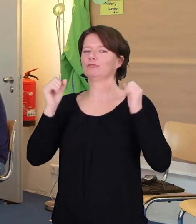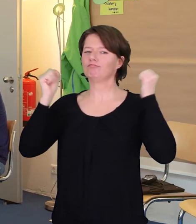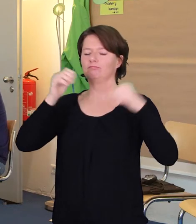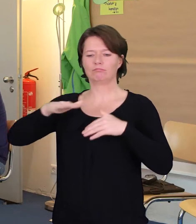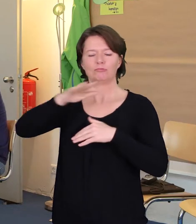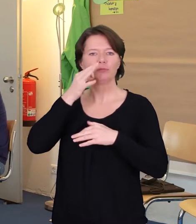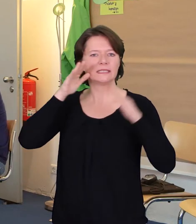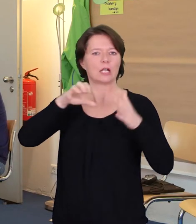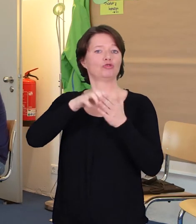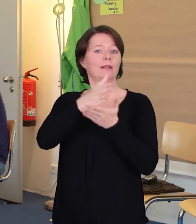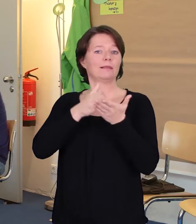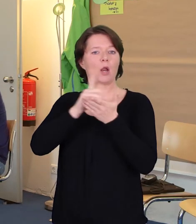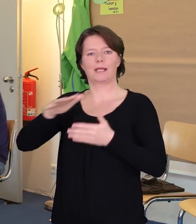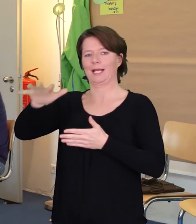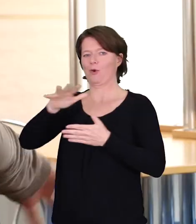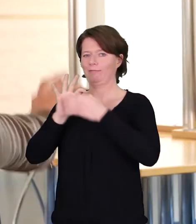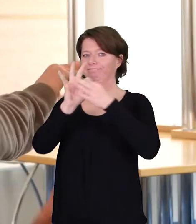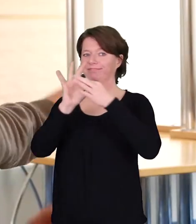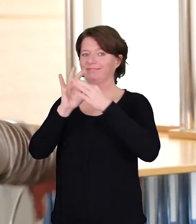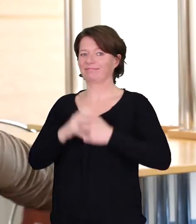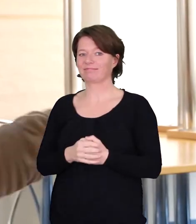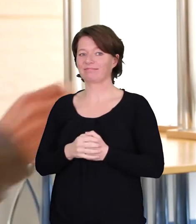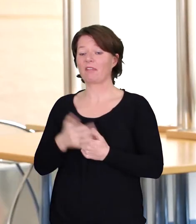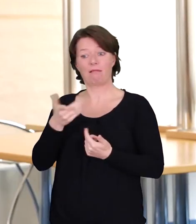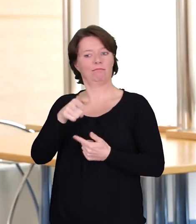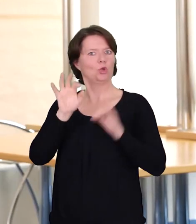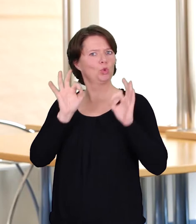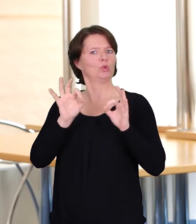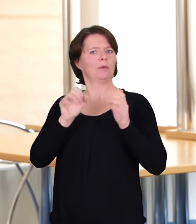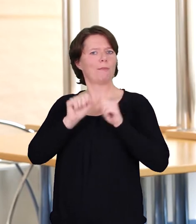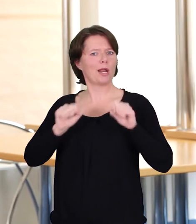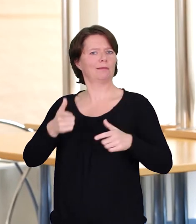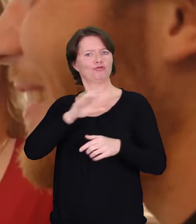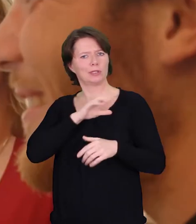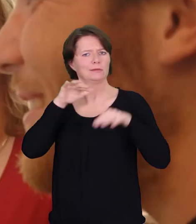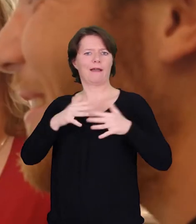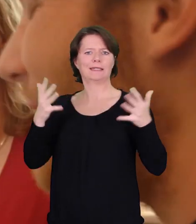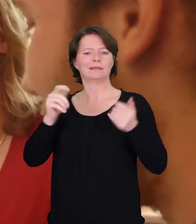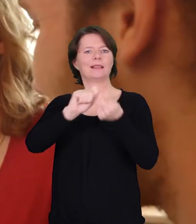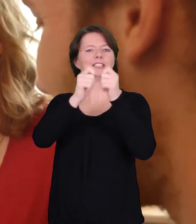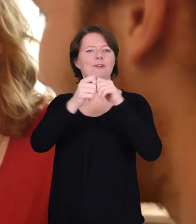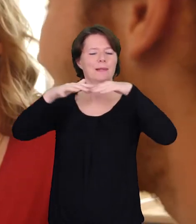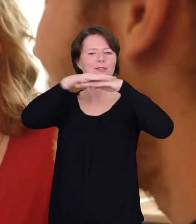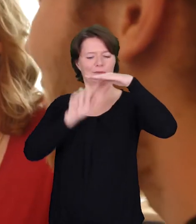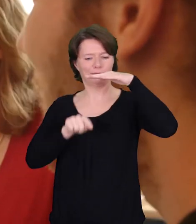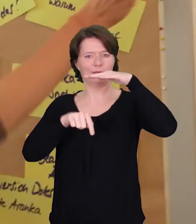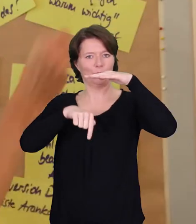von unten zu leben. Die Stipendiaten und Stipendiatinnen entwickeln Möglichkeiten, wie Menschen an diesen Projekten teilnehmen können, die vielleicht ein